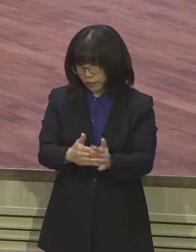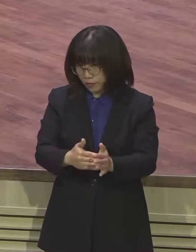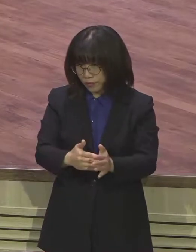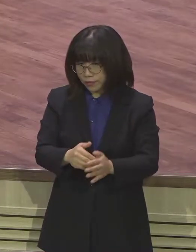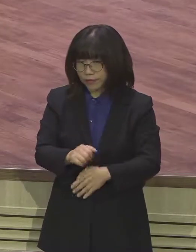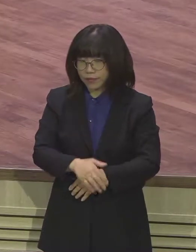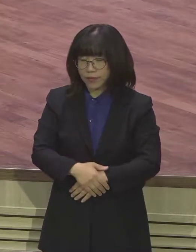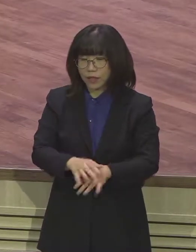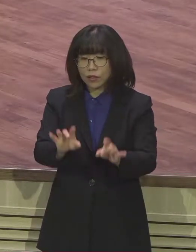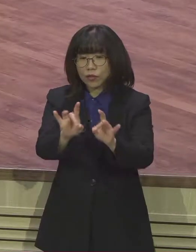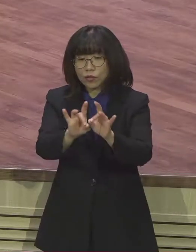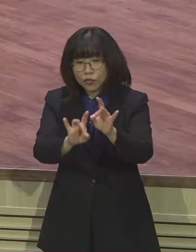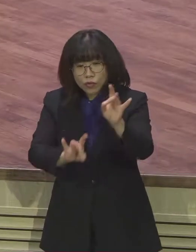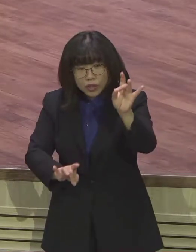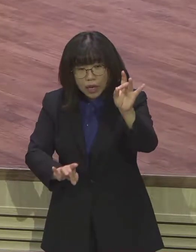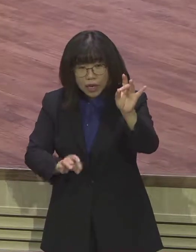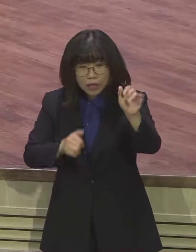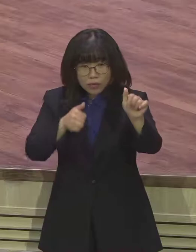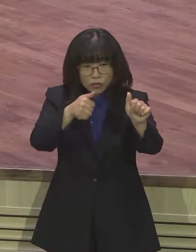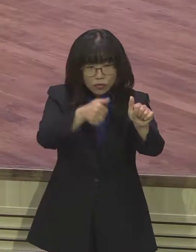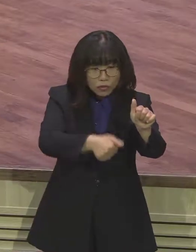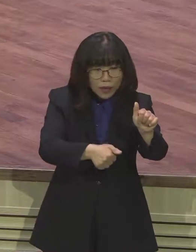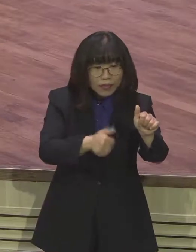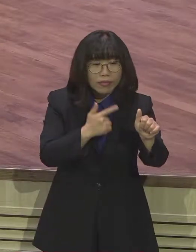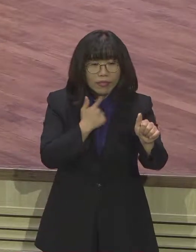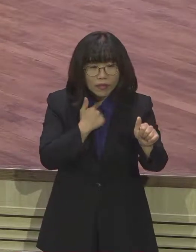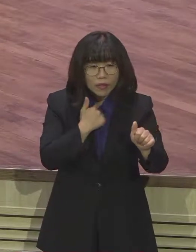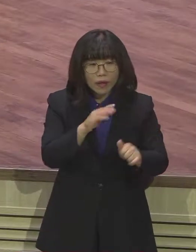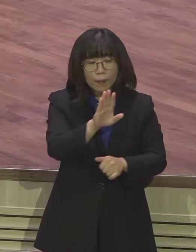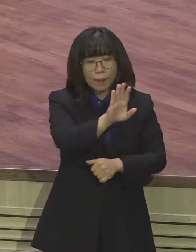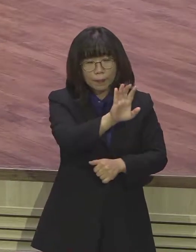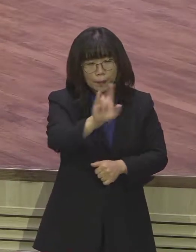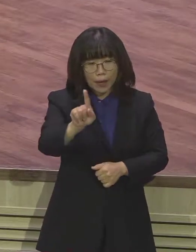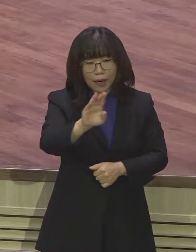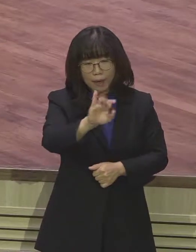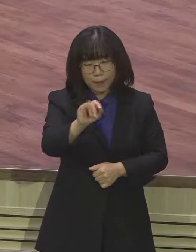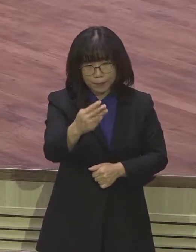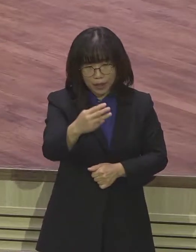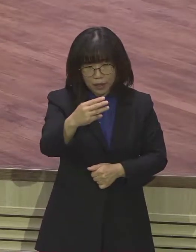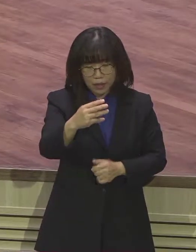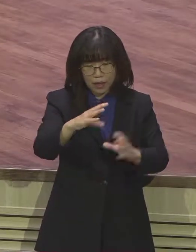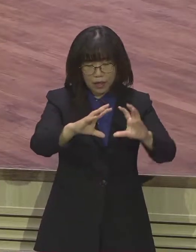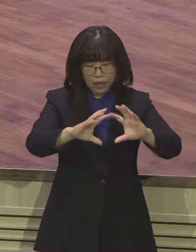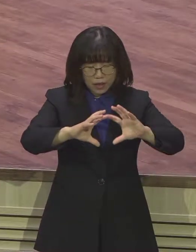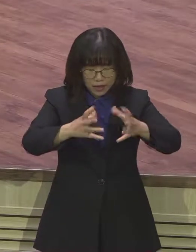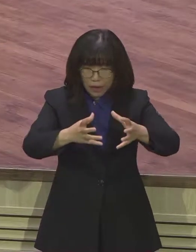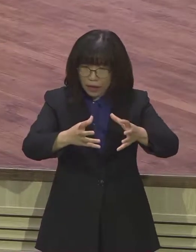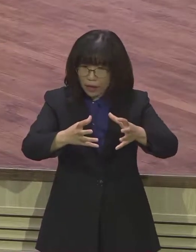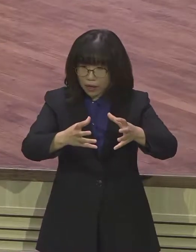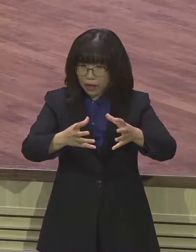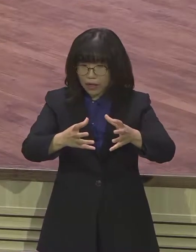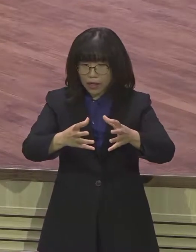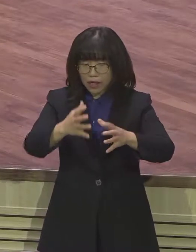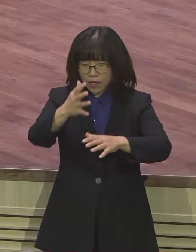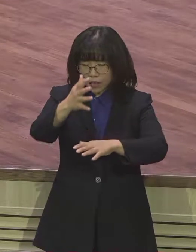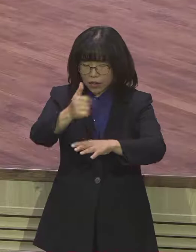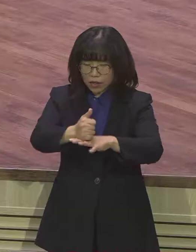우상 승배의 근원지였던 바벨론 강대국들이 결국은 멸망하게 되어질 뿐만 아니라 우리가